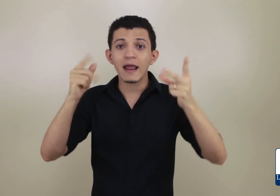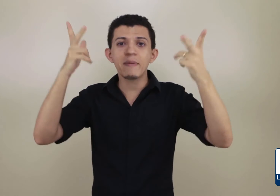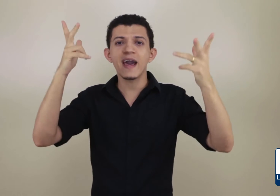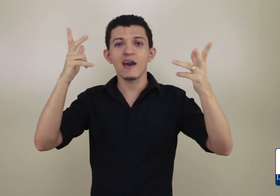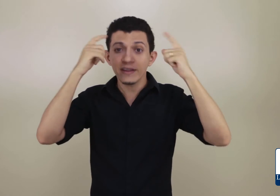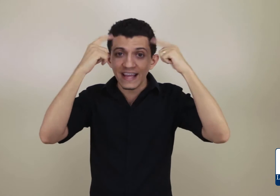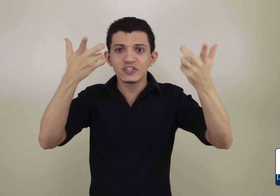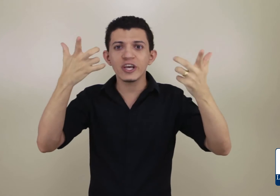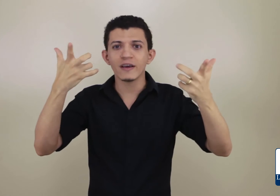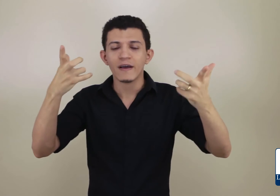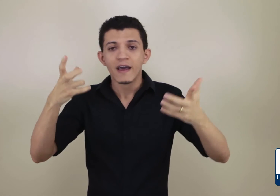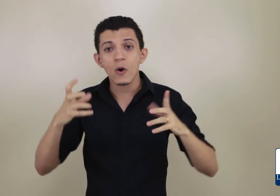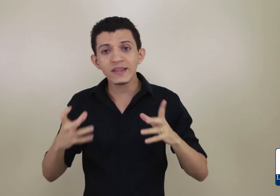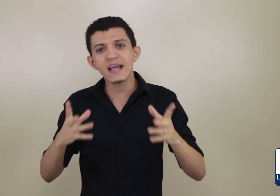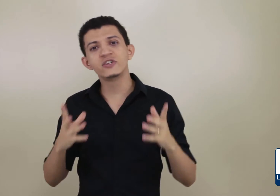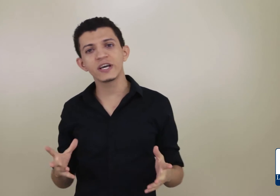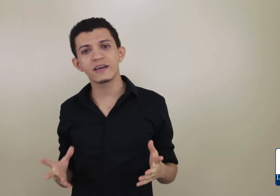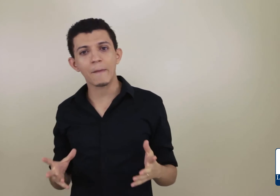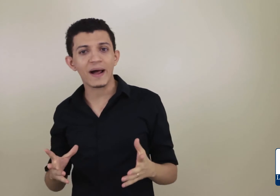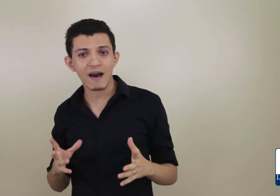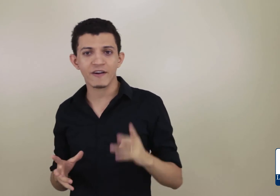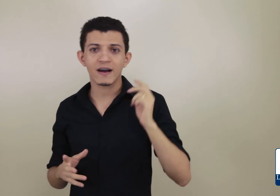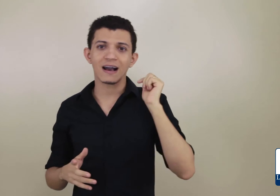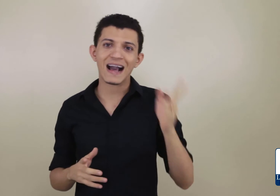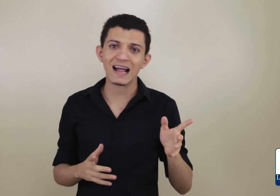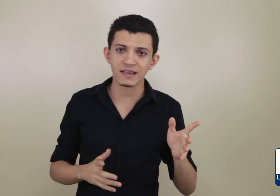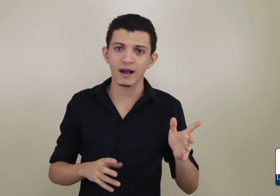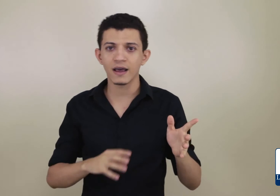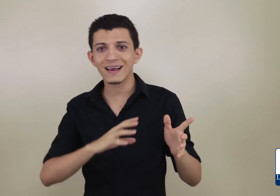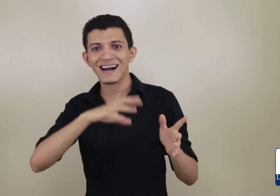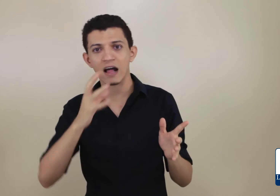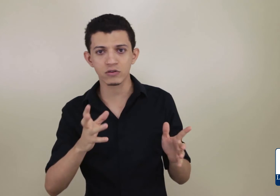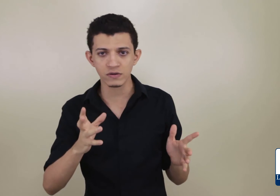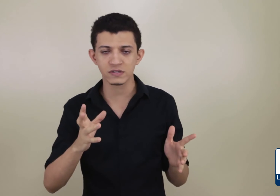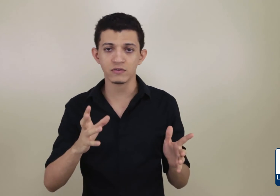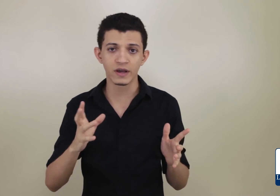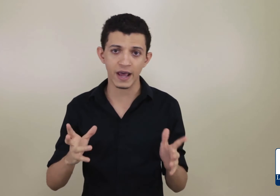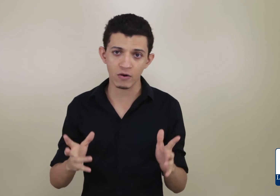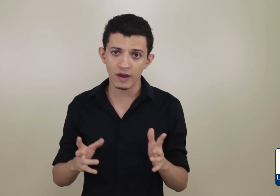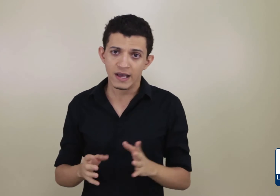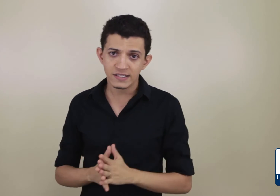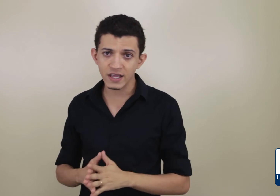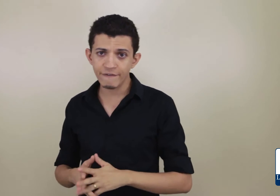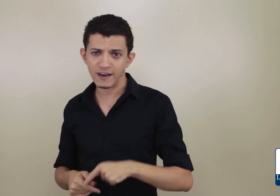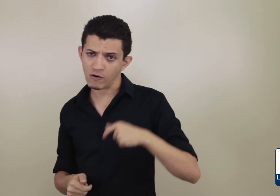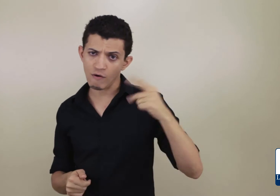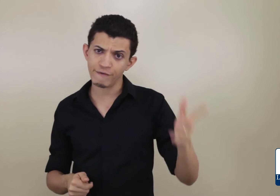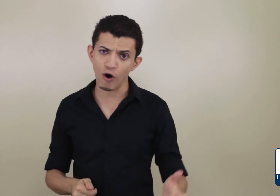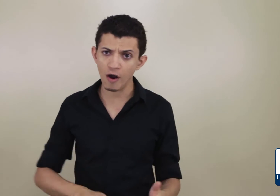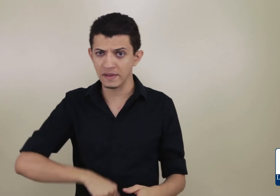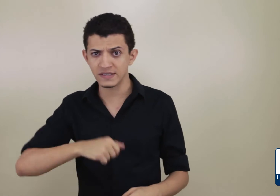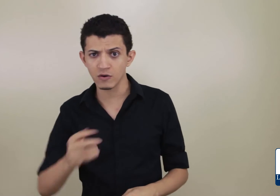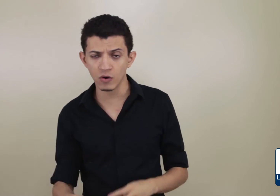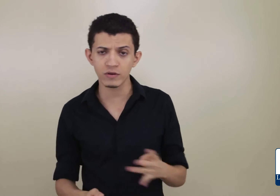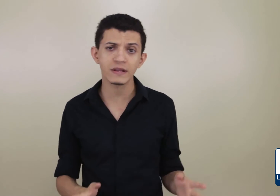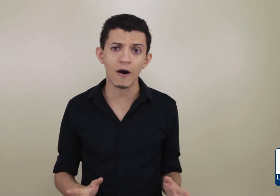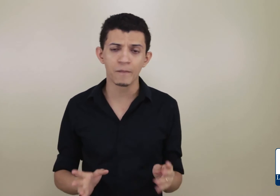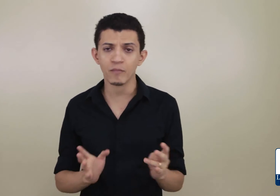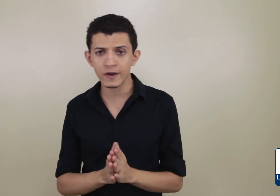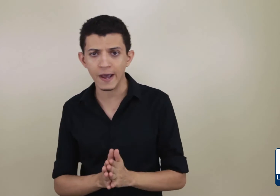Lembrei, eu entendi. Eu entendi que a palavra kata e katos, no grego, significa conforme, segundo e tal. Por quê?